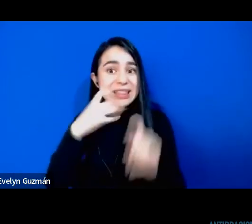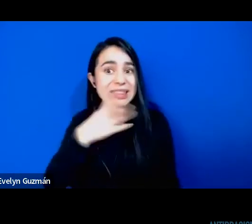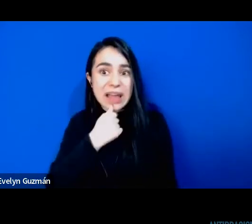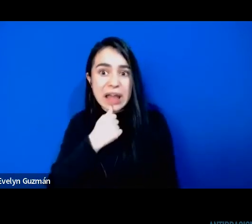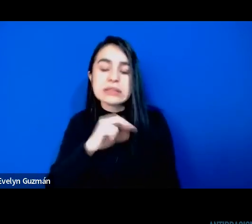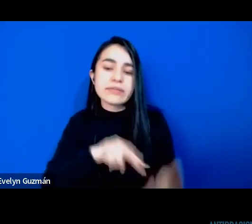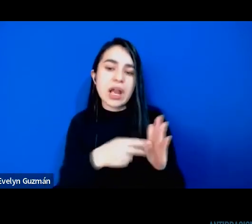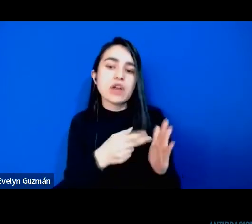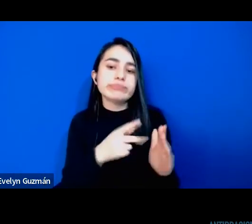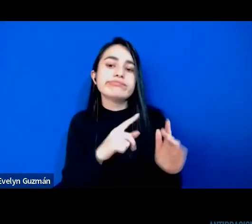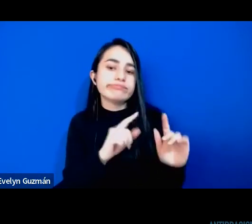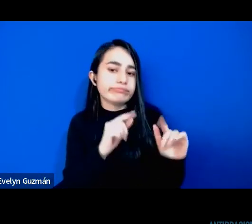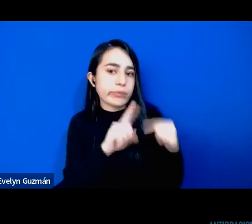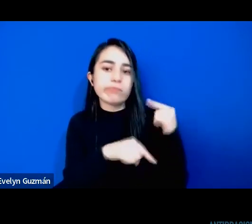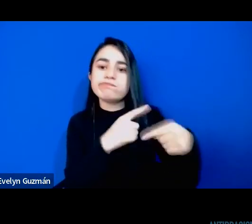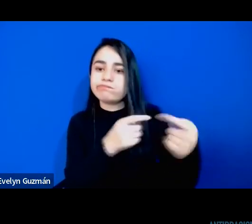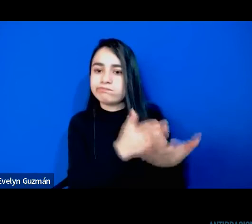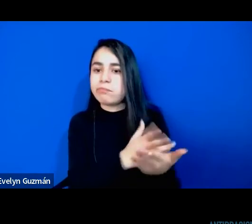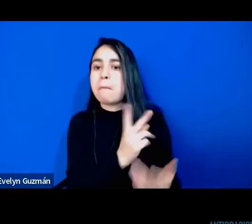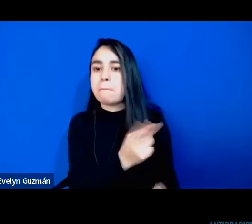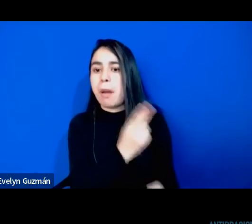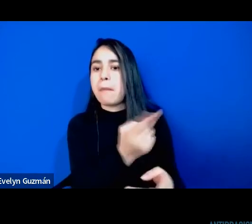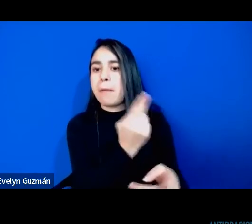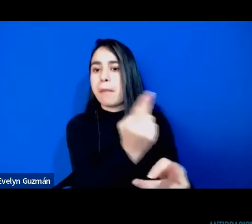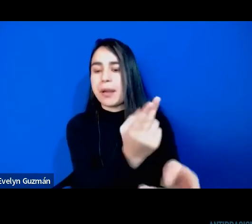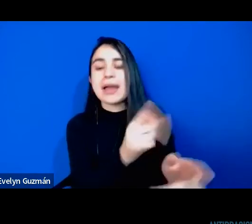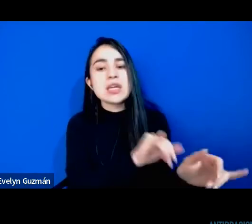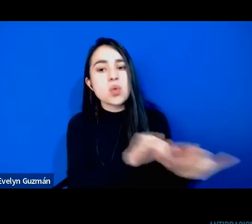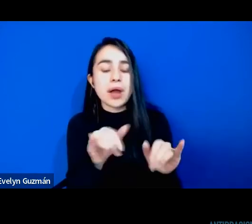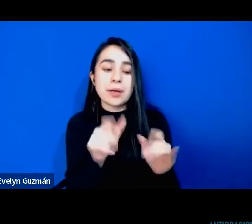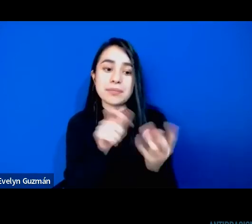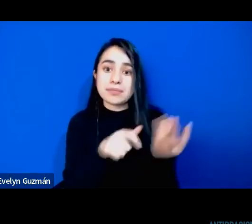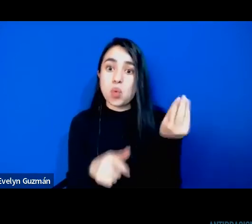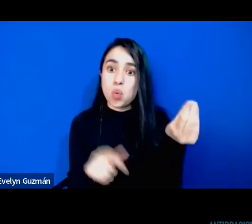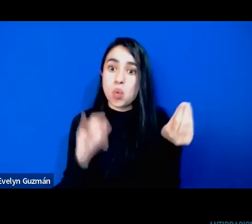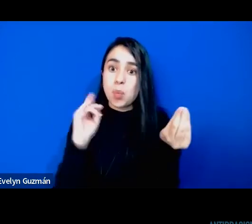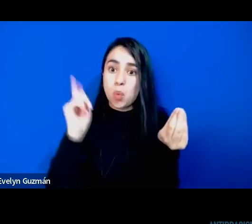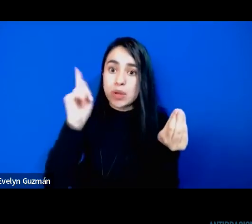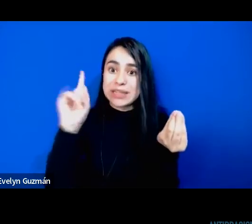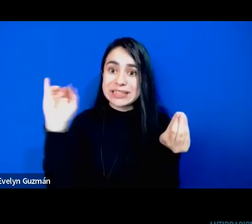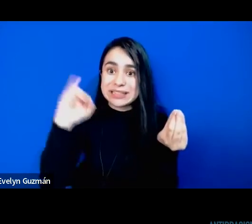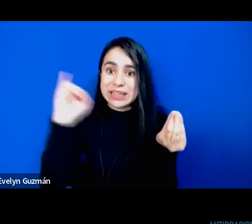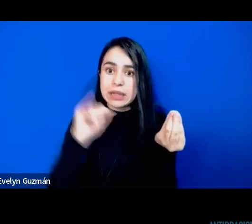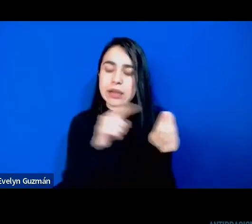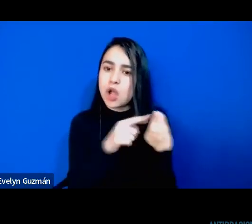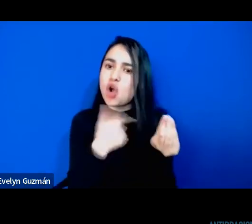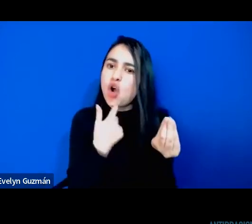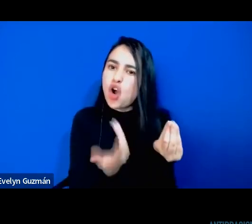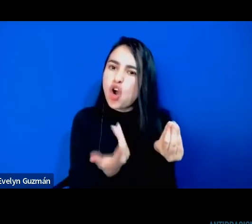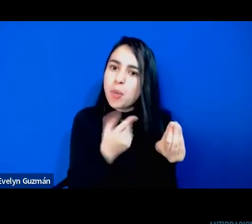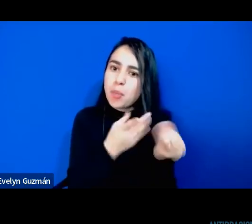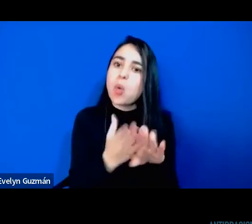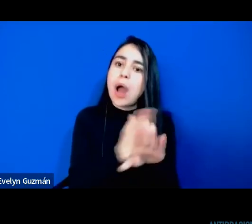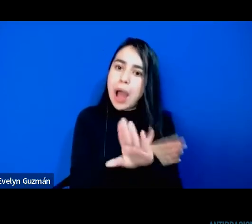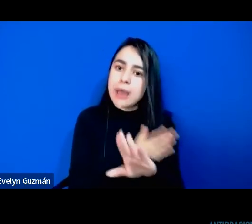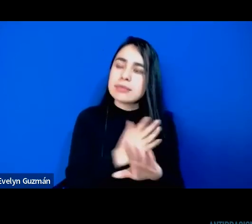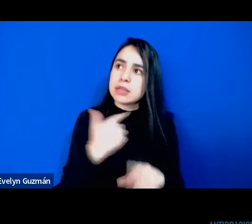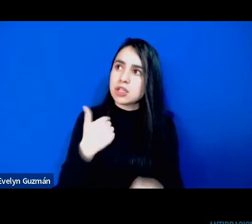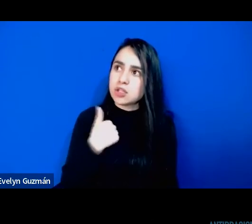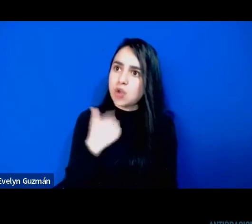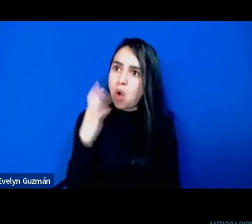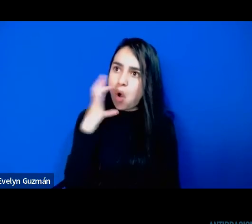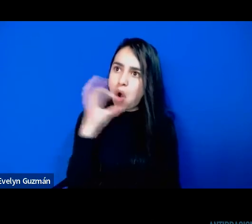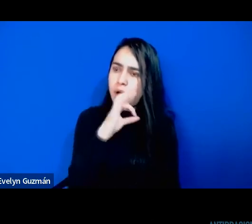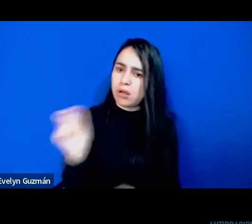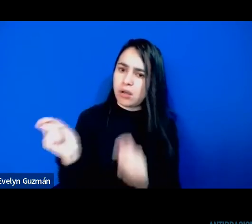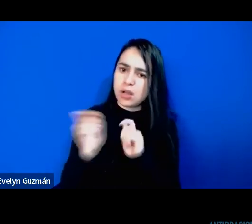sexismo. Lo mismo pasa con los hombres de izquierda, si no hay una reflexión sobre la forma en que han sido racializados como mestizos,